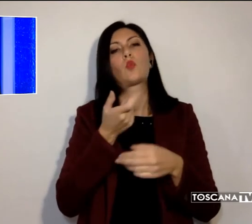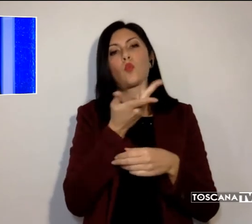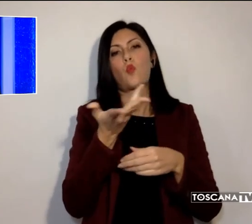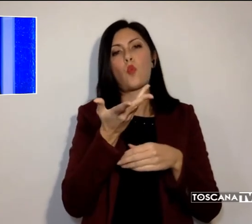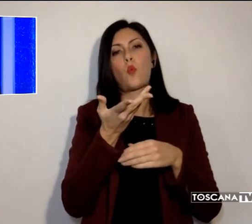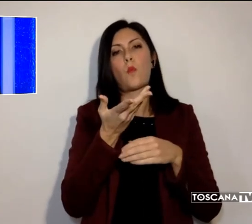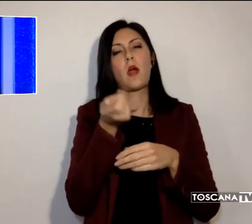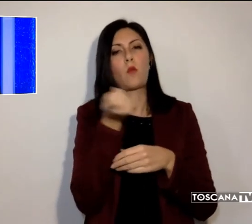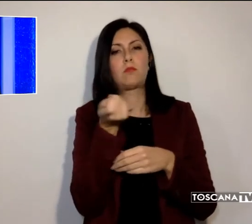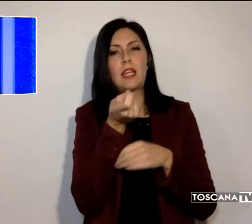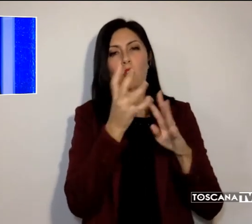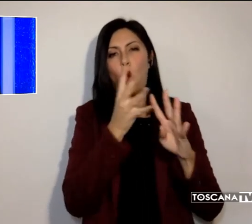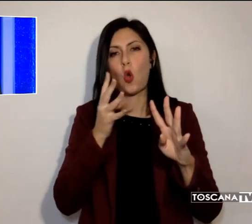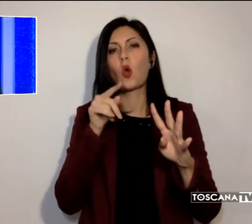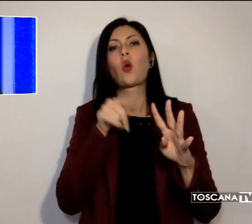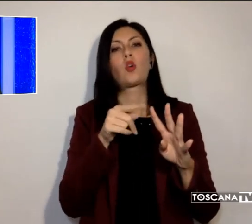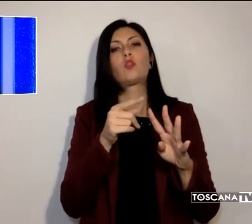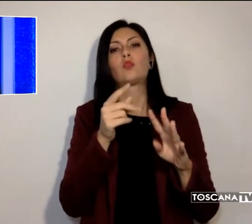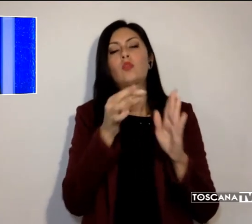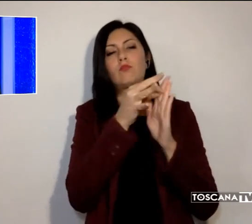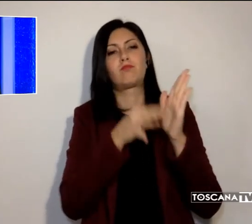disposizioni anti-Covid.